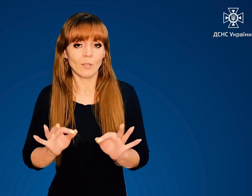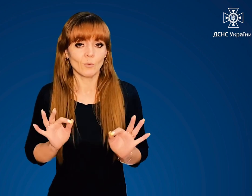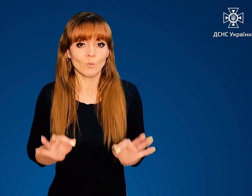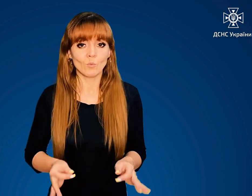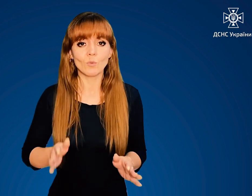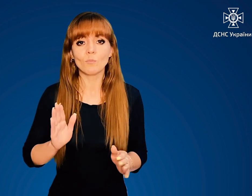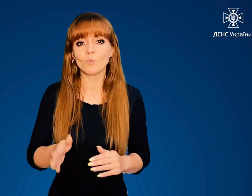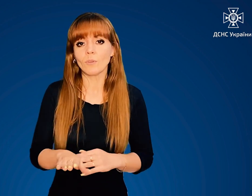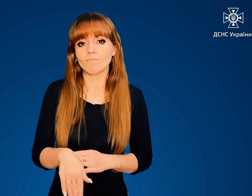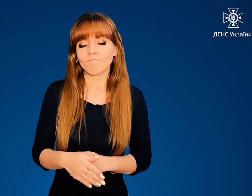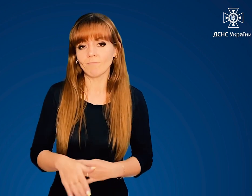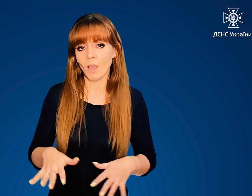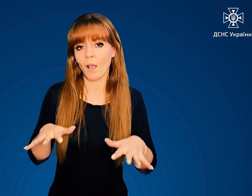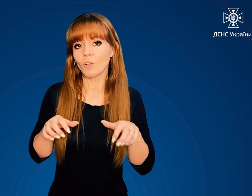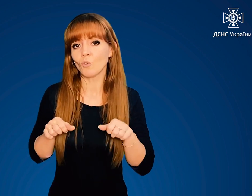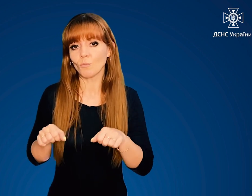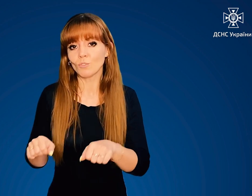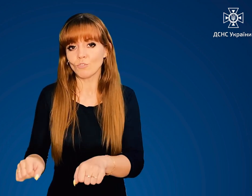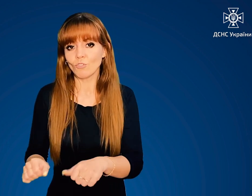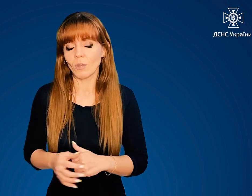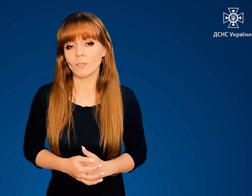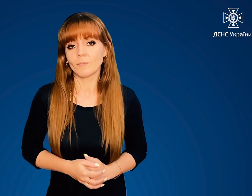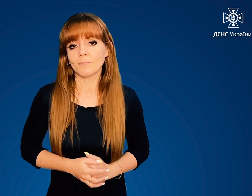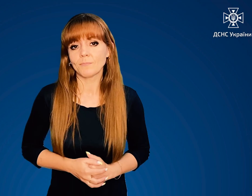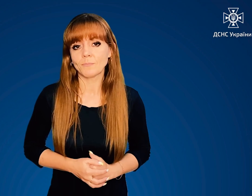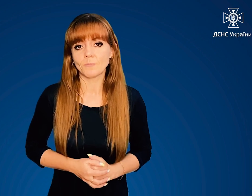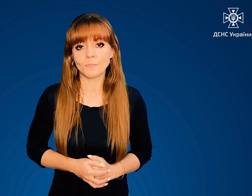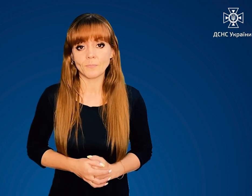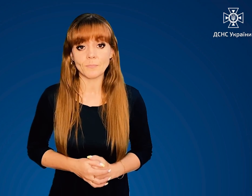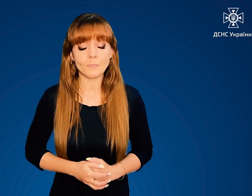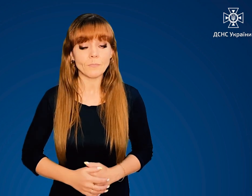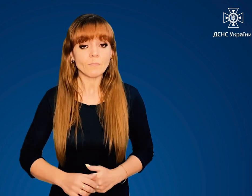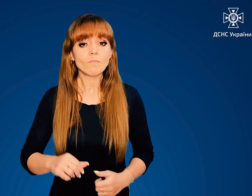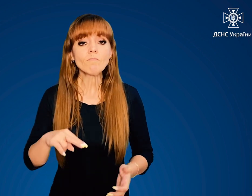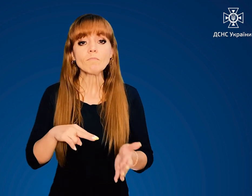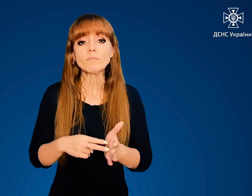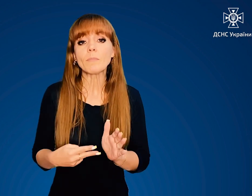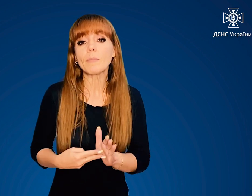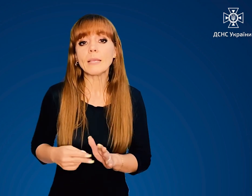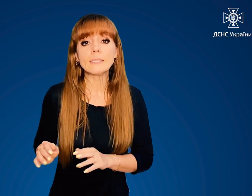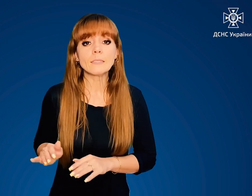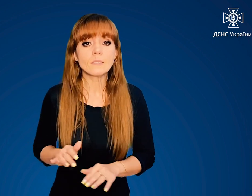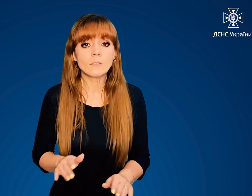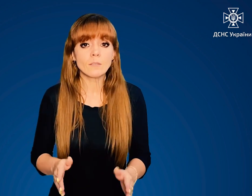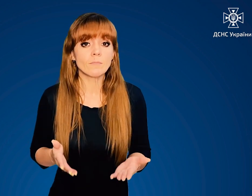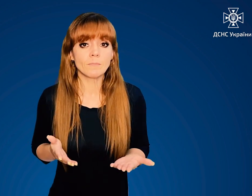'язку, буде відсутнє електропостачання. Алгоритм дій